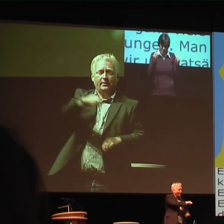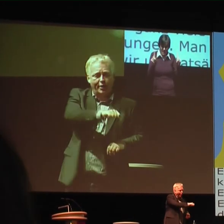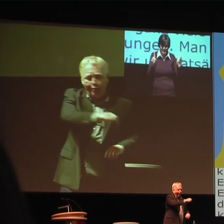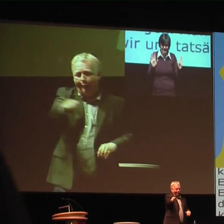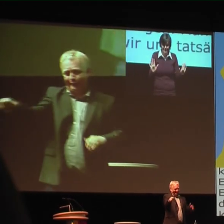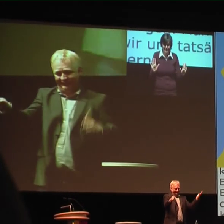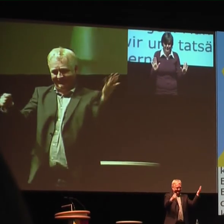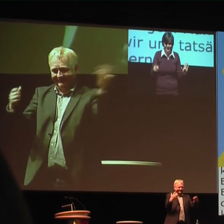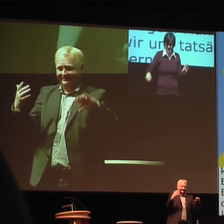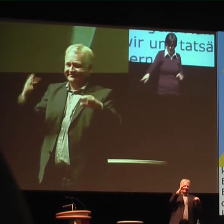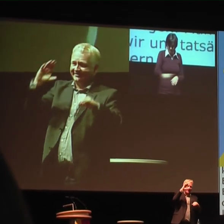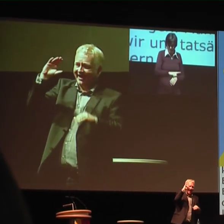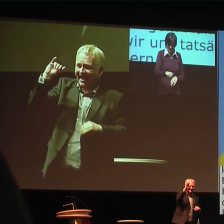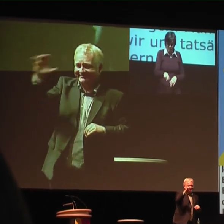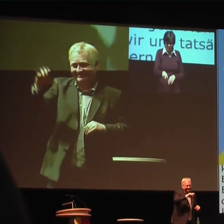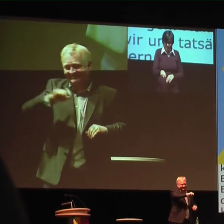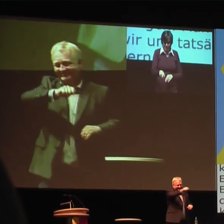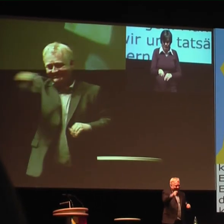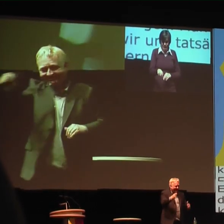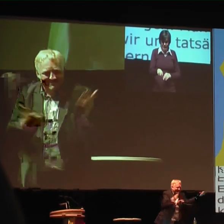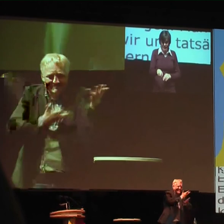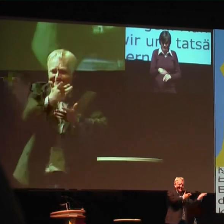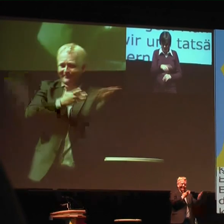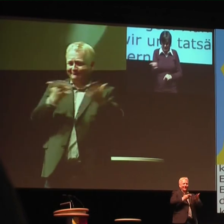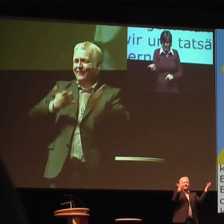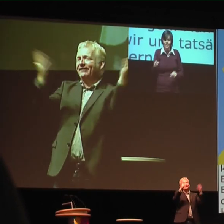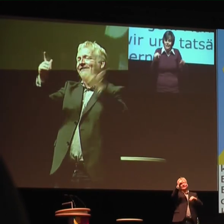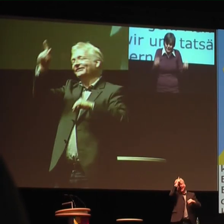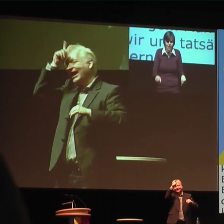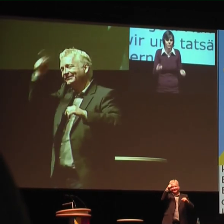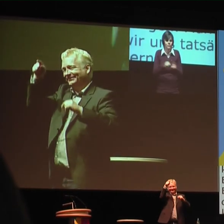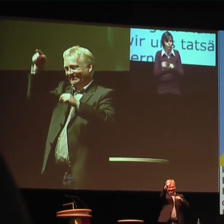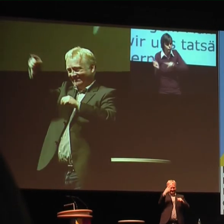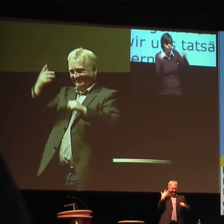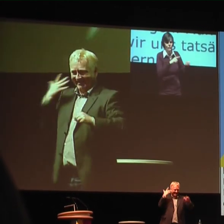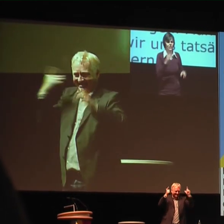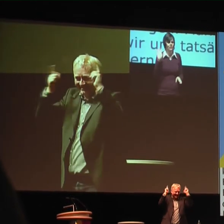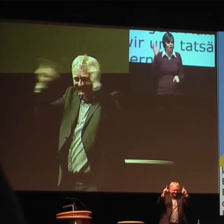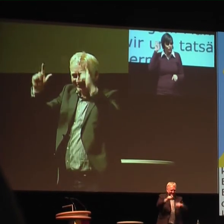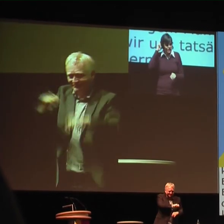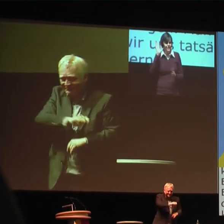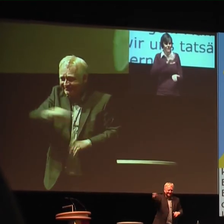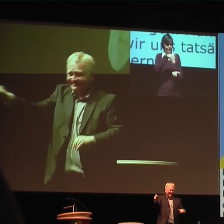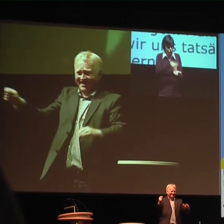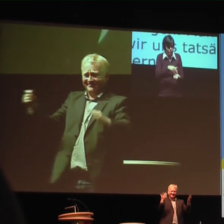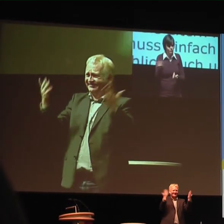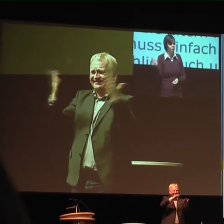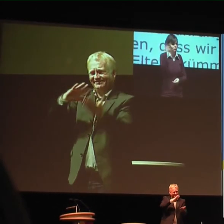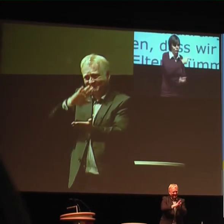mich wirklich ein ganz optimales Ergebnis, wenn man diese Eltern von Anfang an auch beraten könnte.